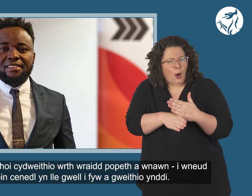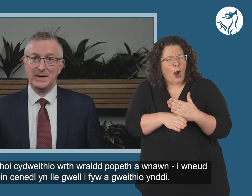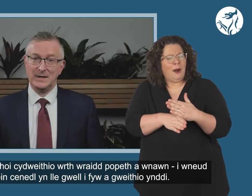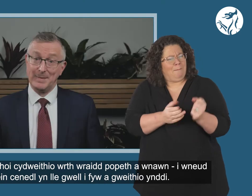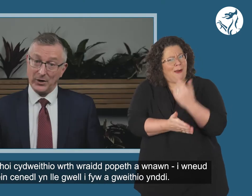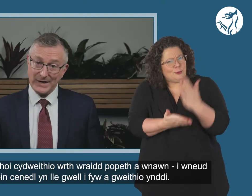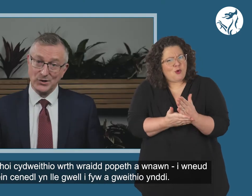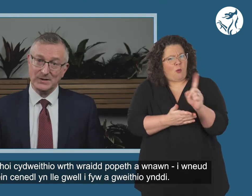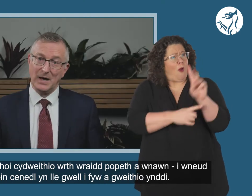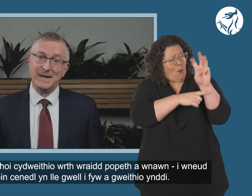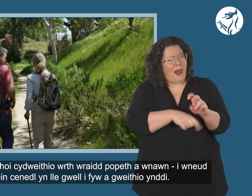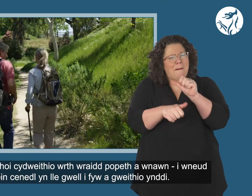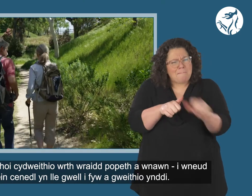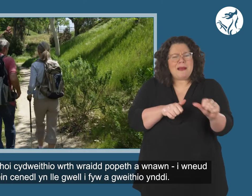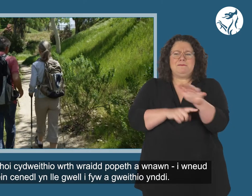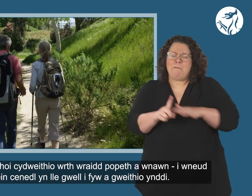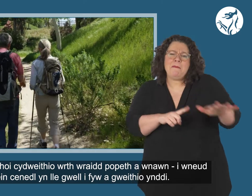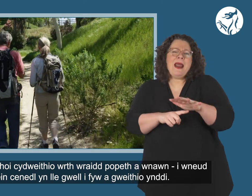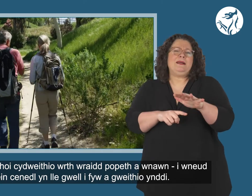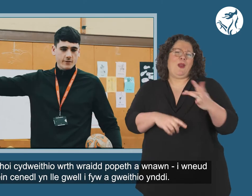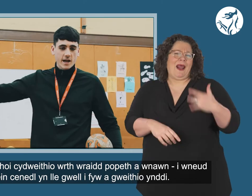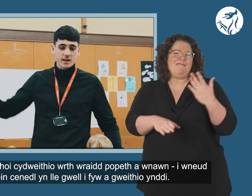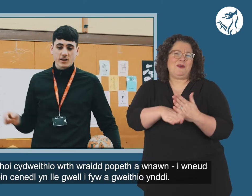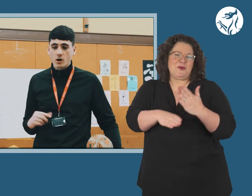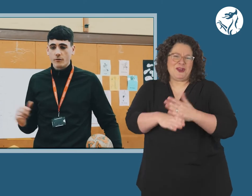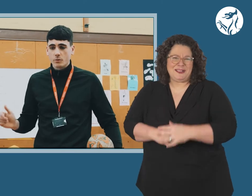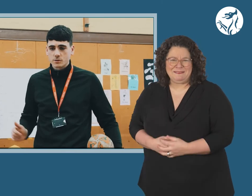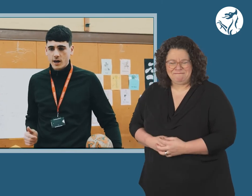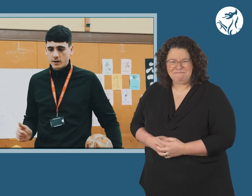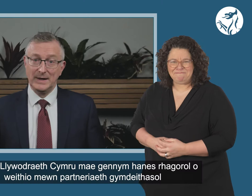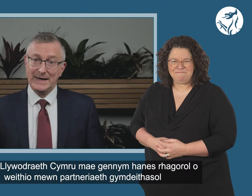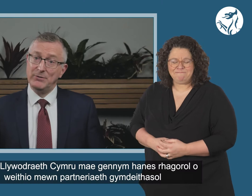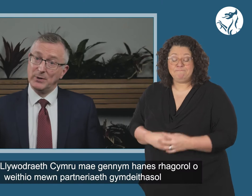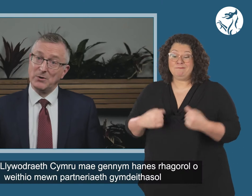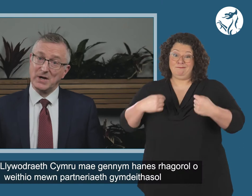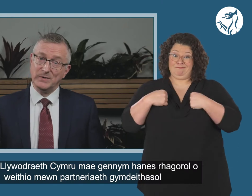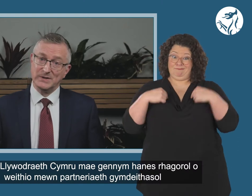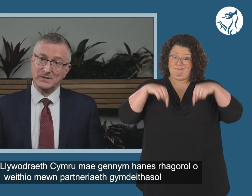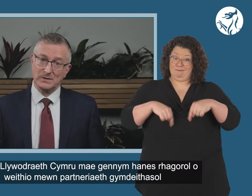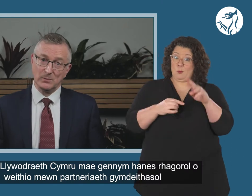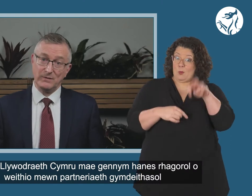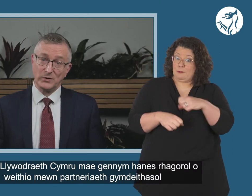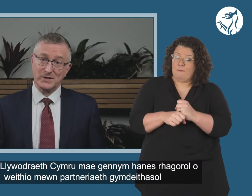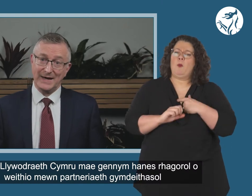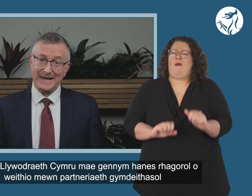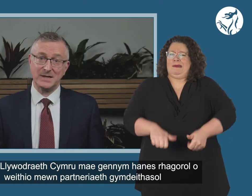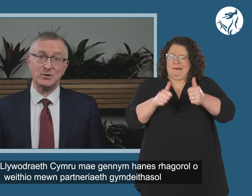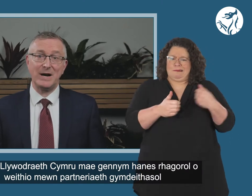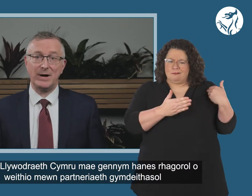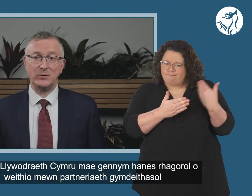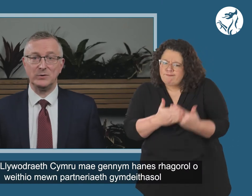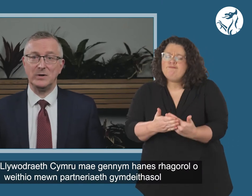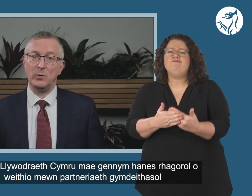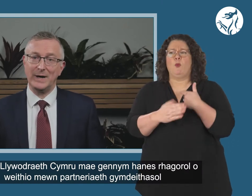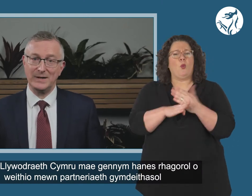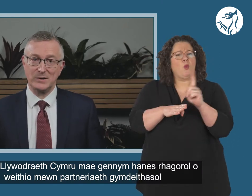to make our nation a better place in which to live and work. Here at the Welsh Government, we've got an excellent